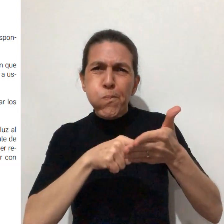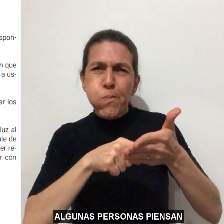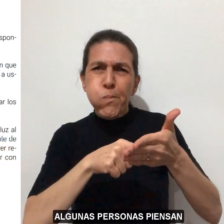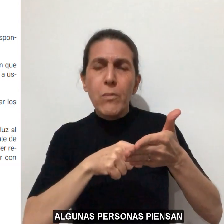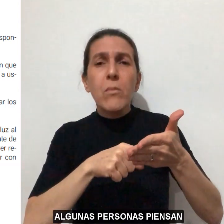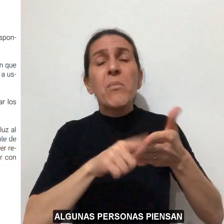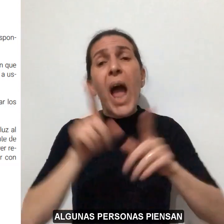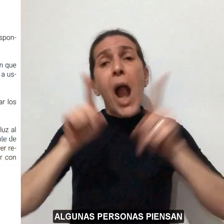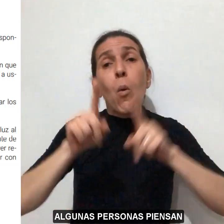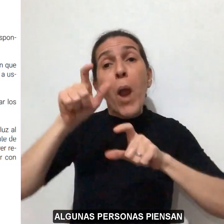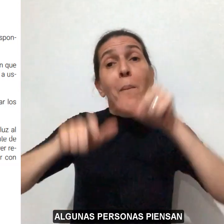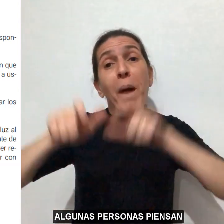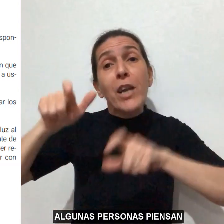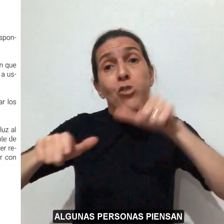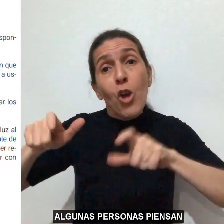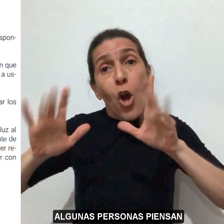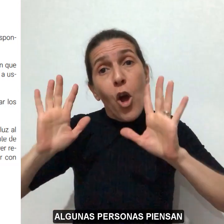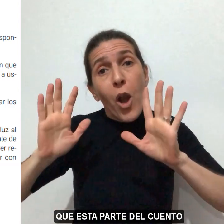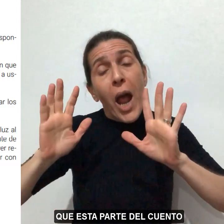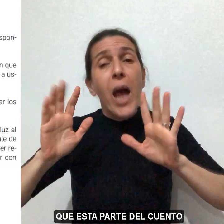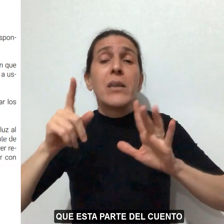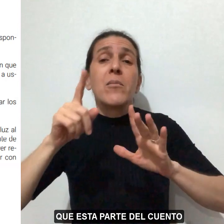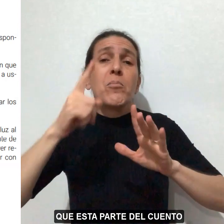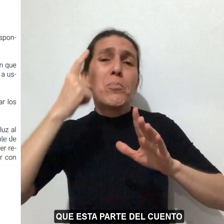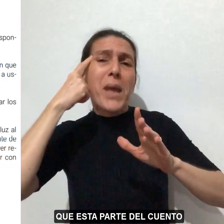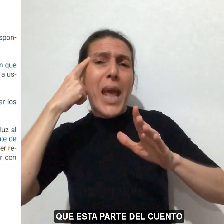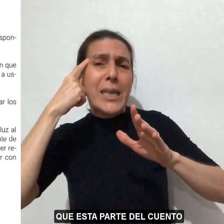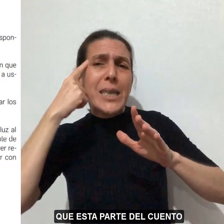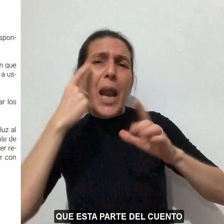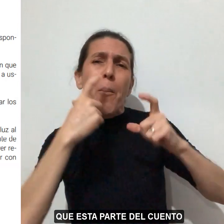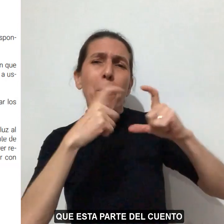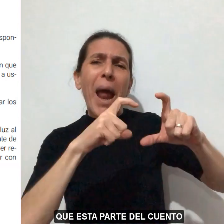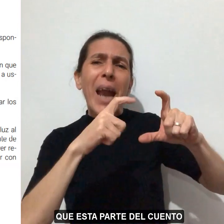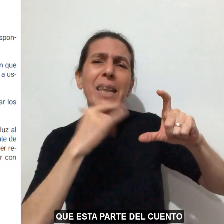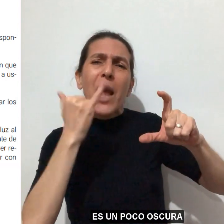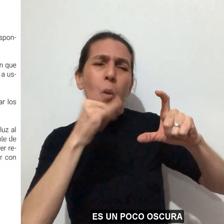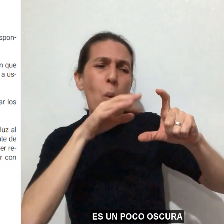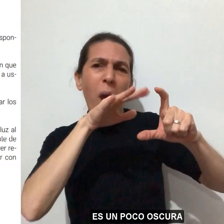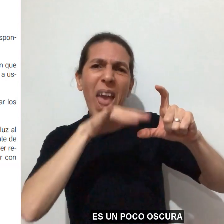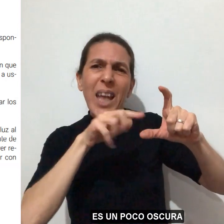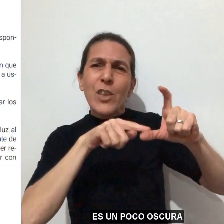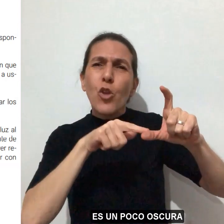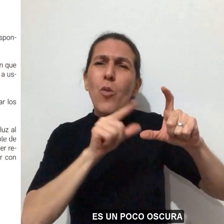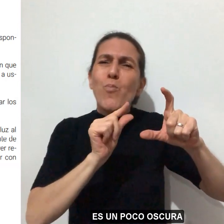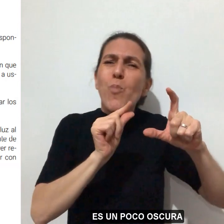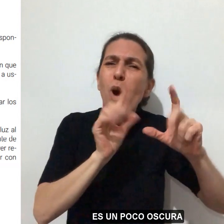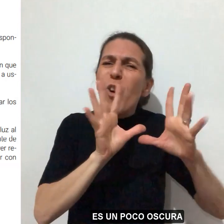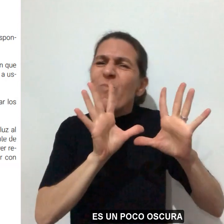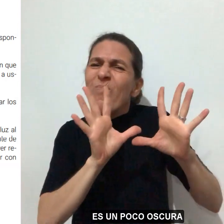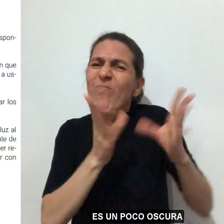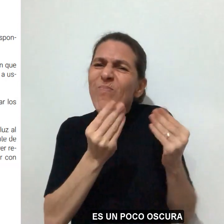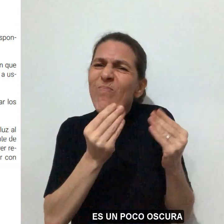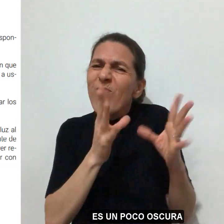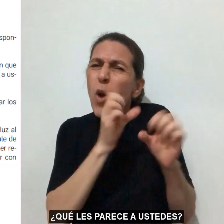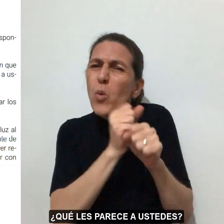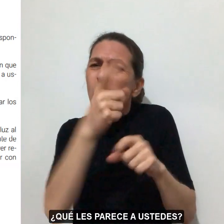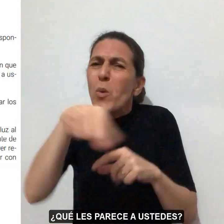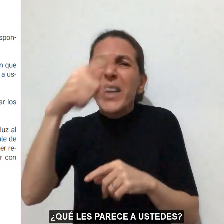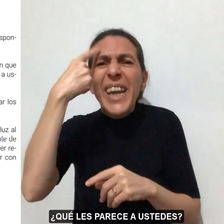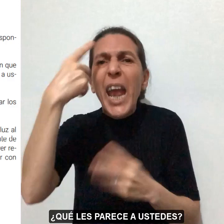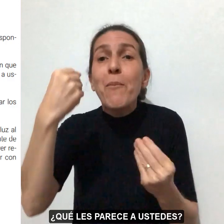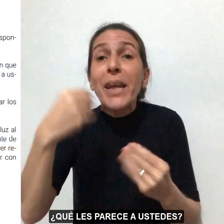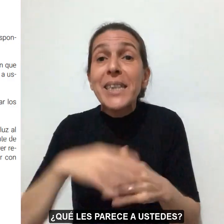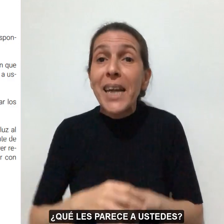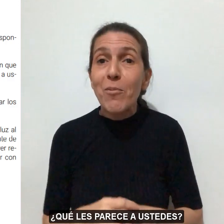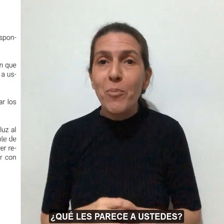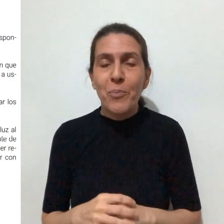Algunas personas piensan que esta parte del cuento es un poco oscura. ¿Qué les